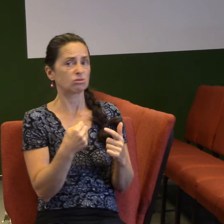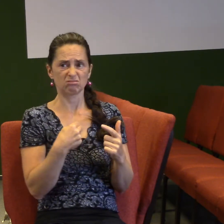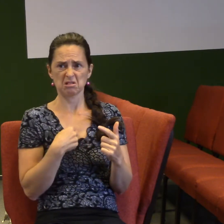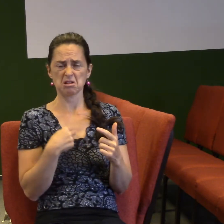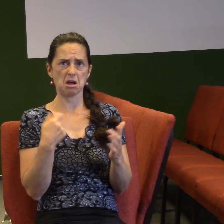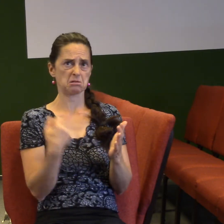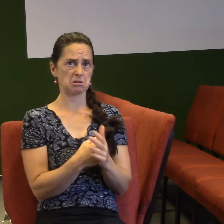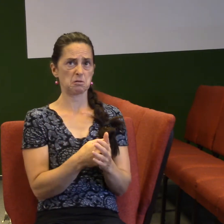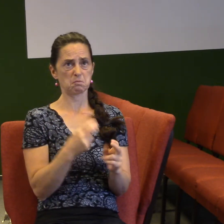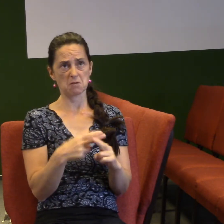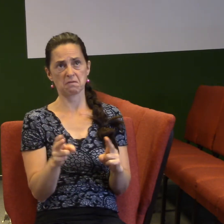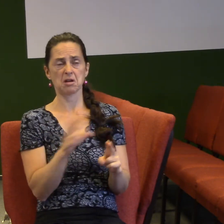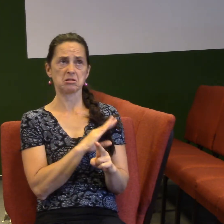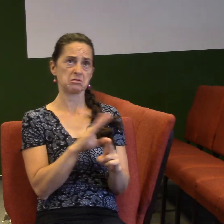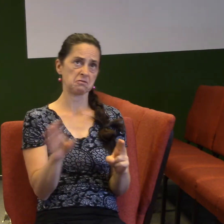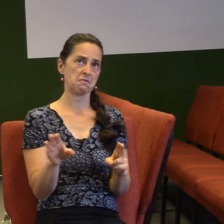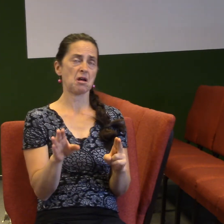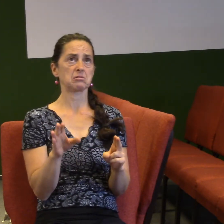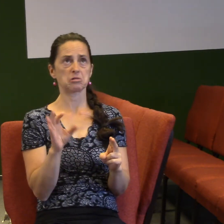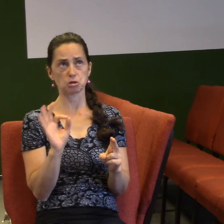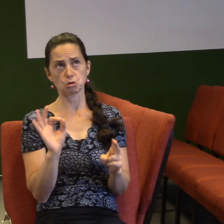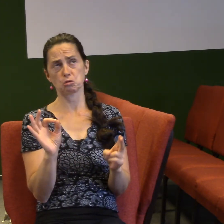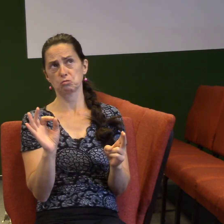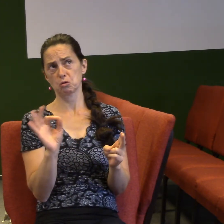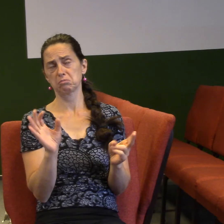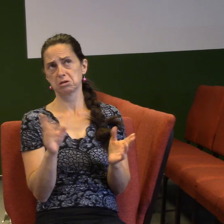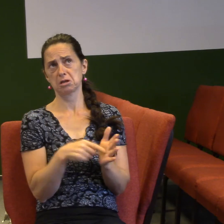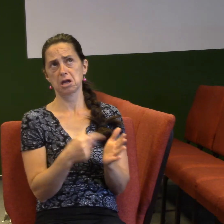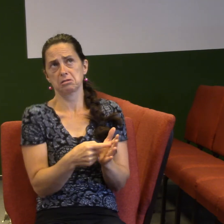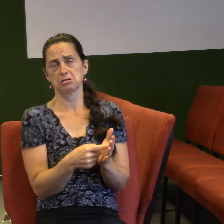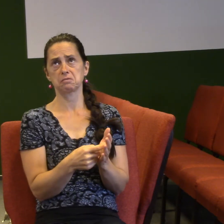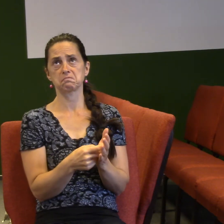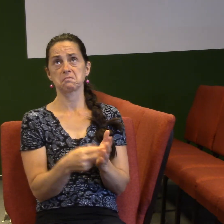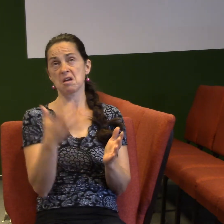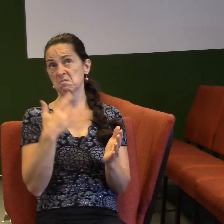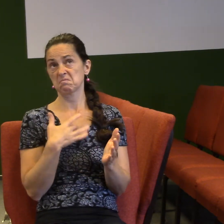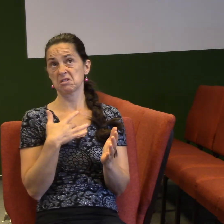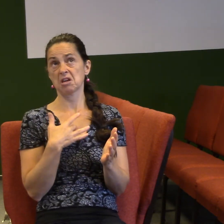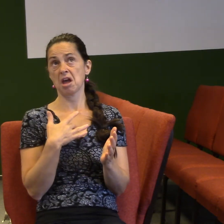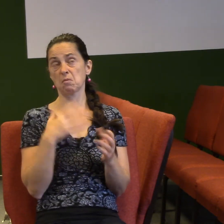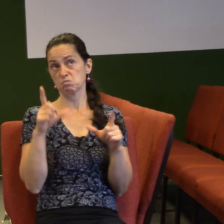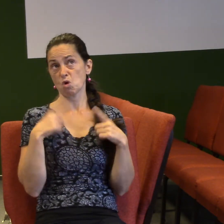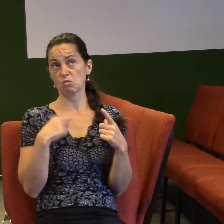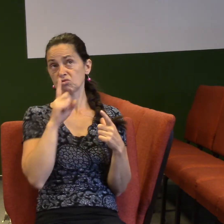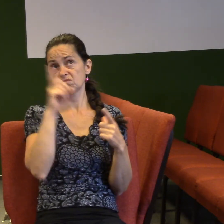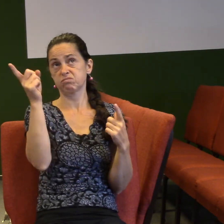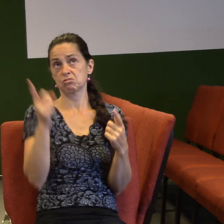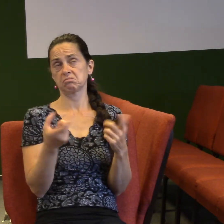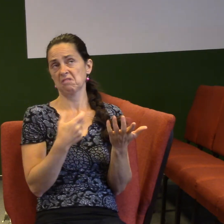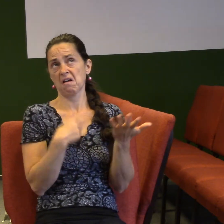Nejsem dost svatý, aby si mě Bůh mohl použít. Proti tomu teď mluvím. Další